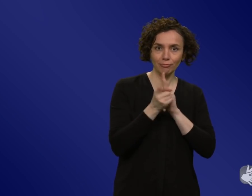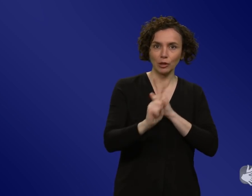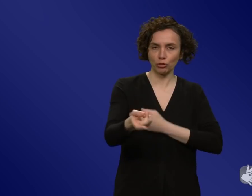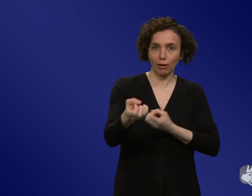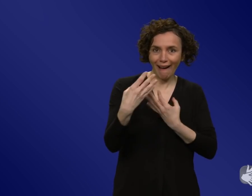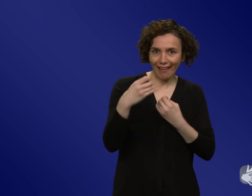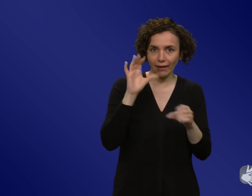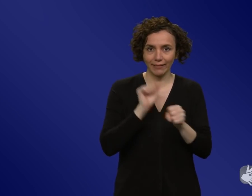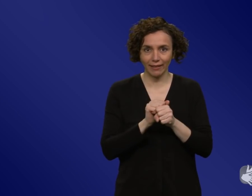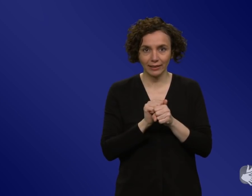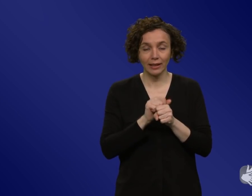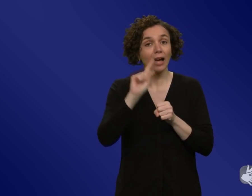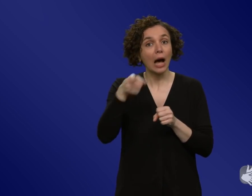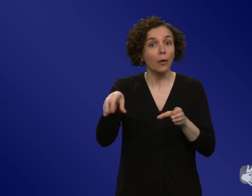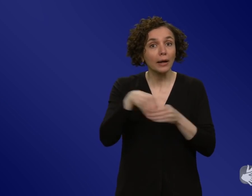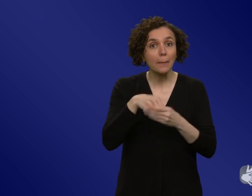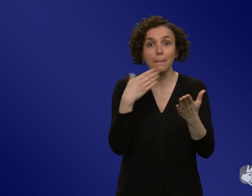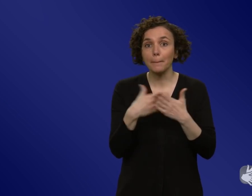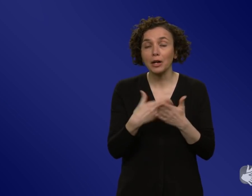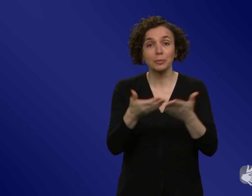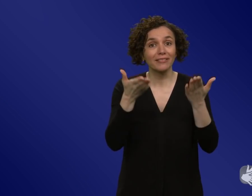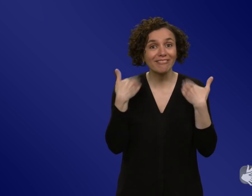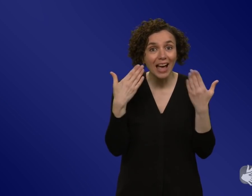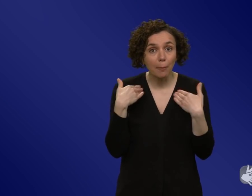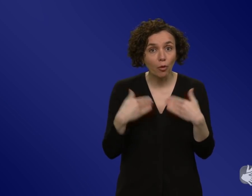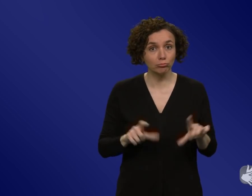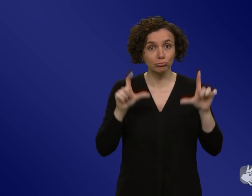auch beispielsweise gute Werbesworts oder so, habe ich eigentlich die ganze Zeit vermisst.